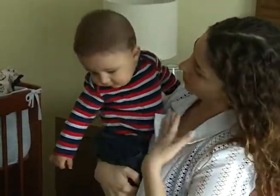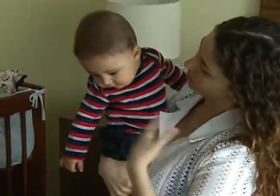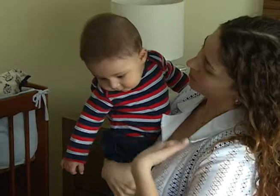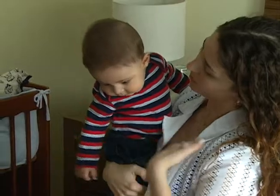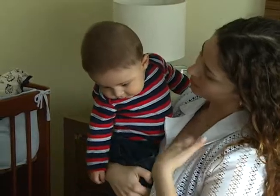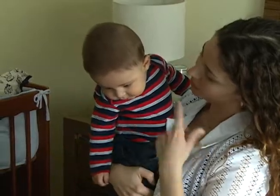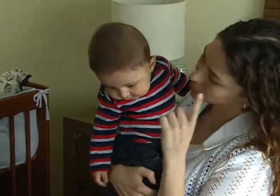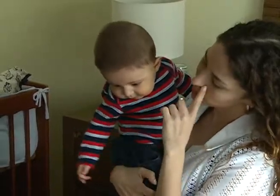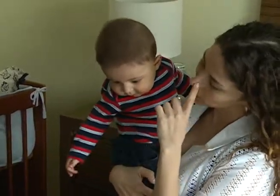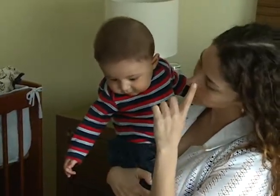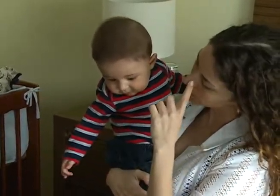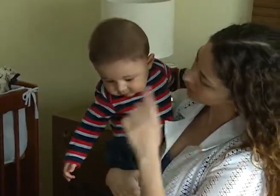Olha pra mamãe.